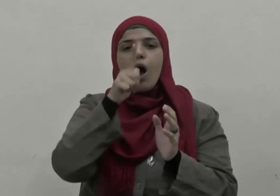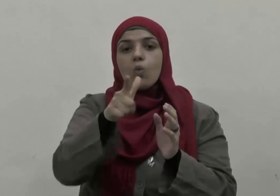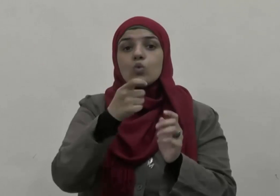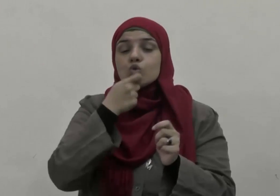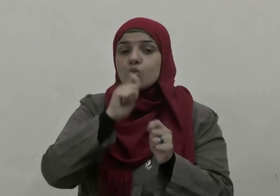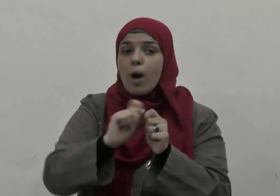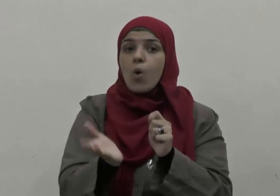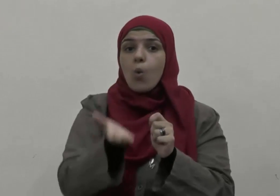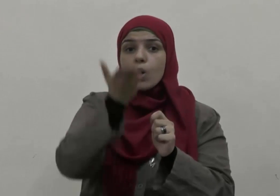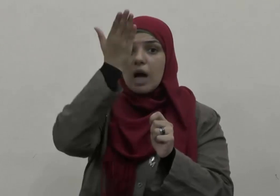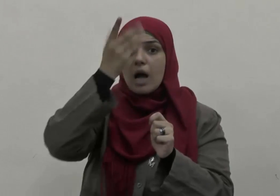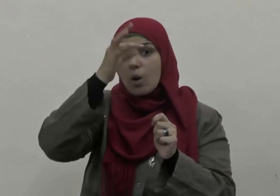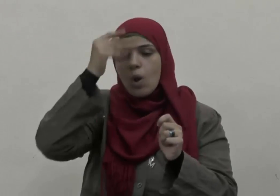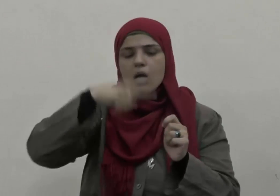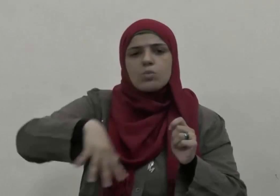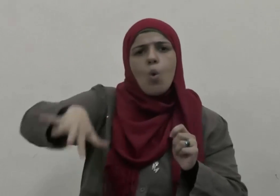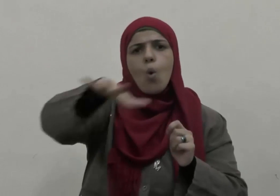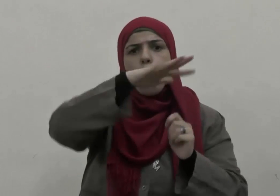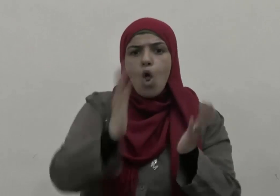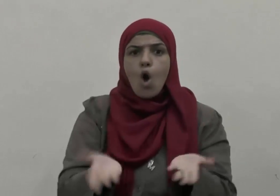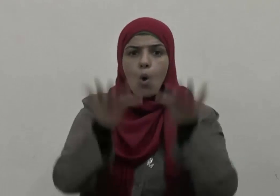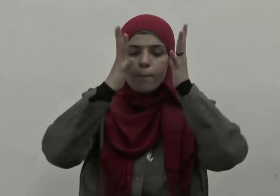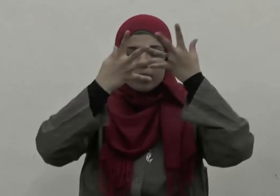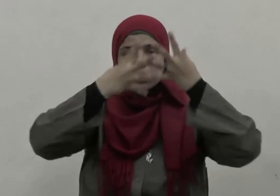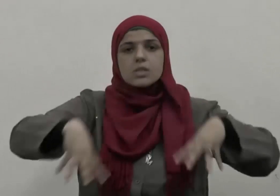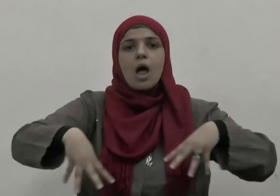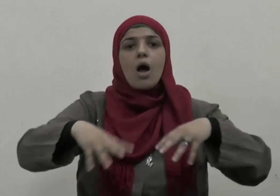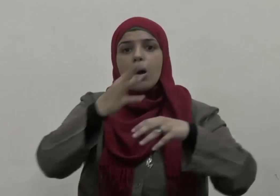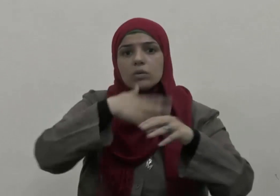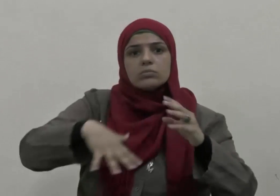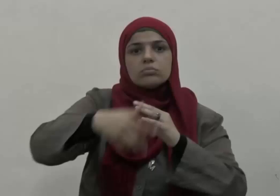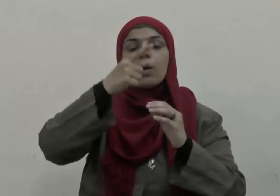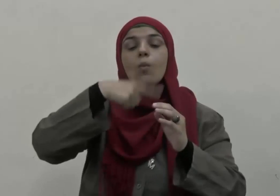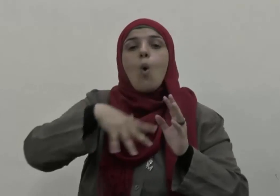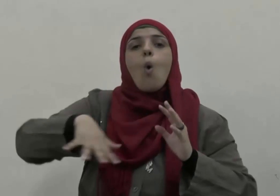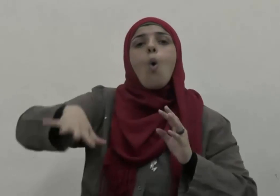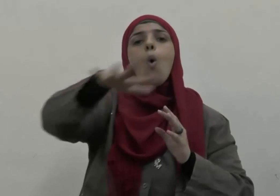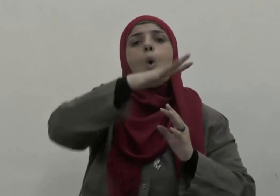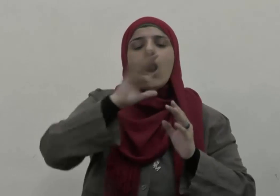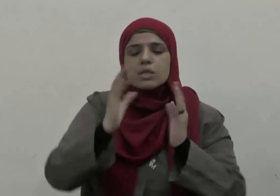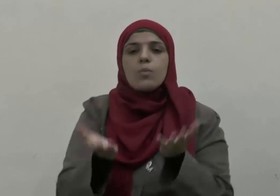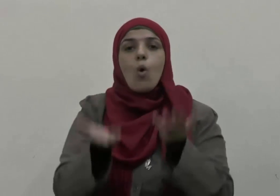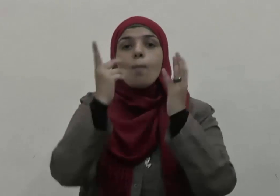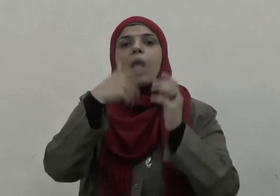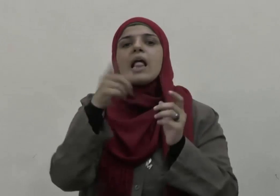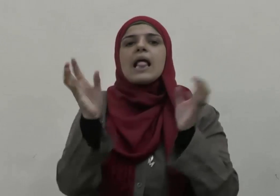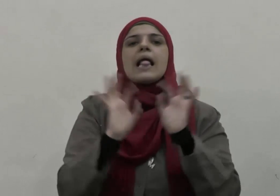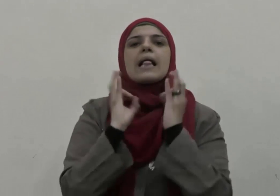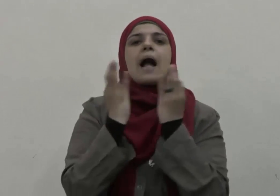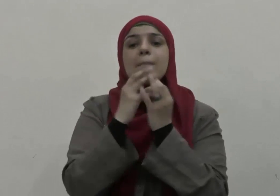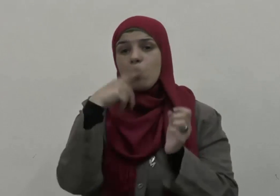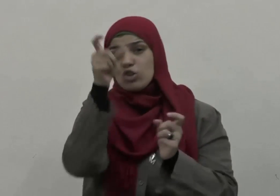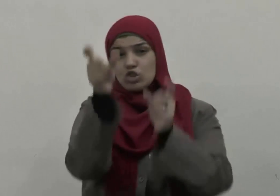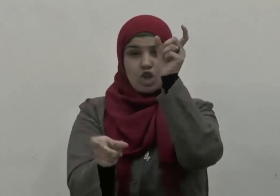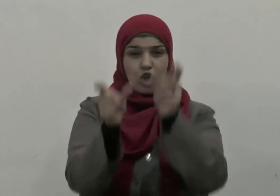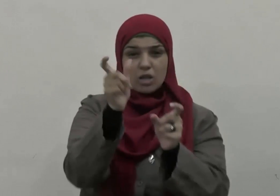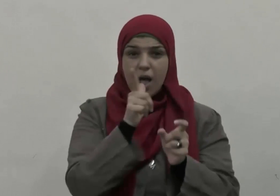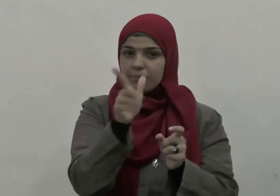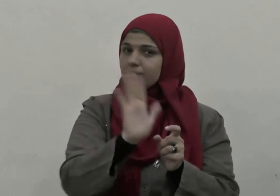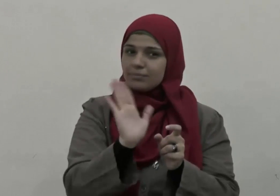سبحانه وأن أقيموا الصلاة بصيغة الجمع ويقول سبحانه